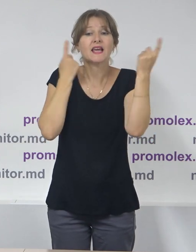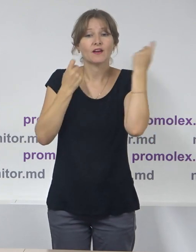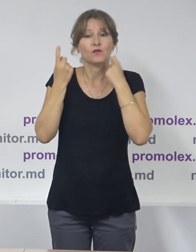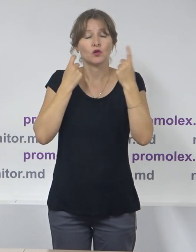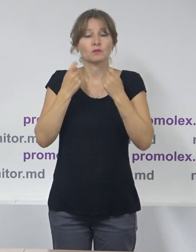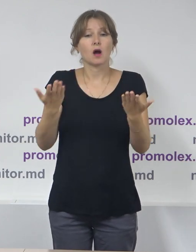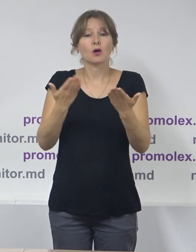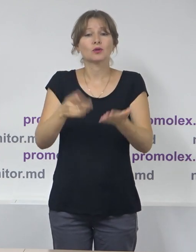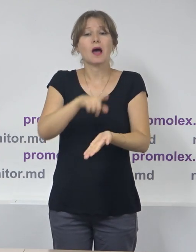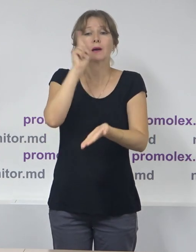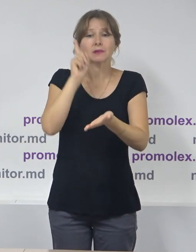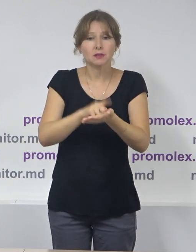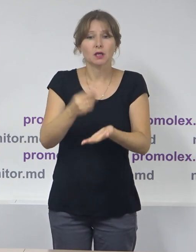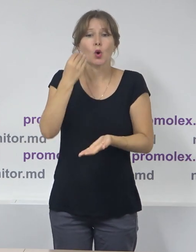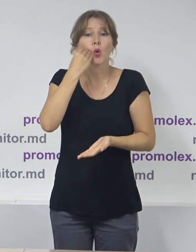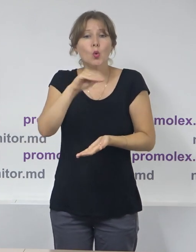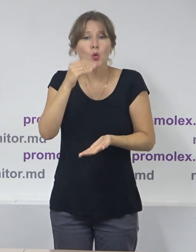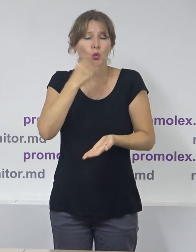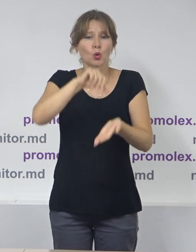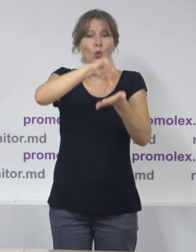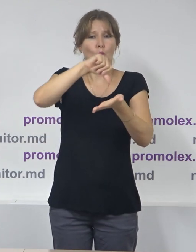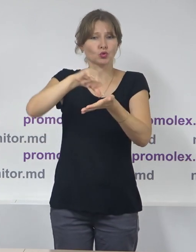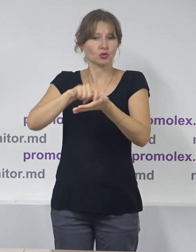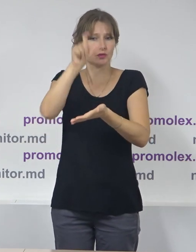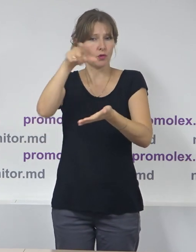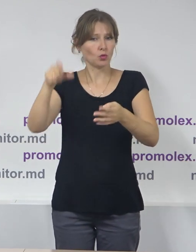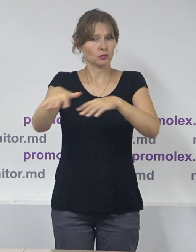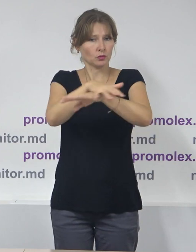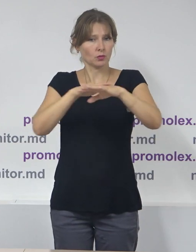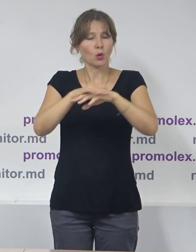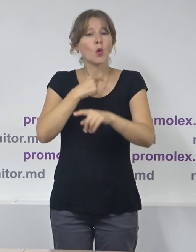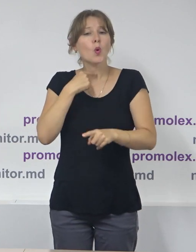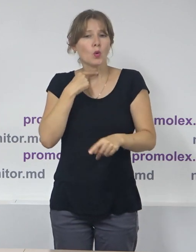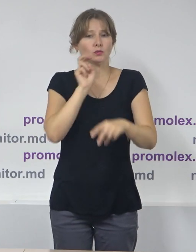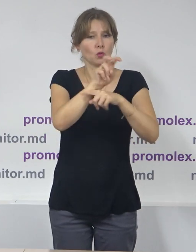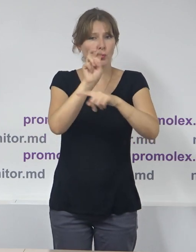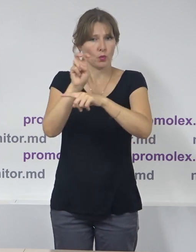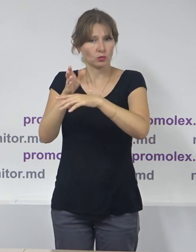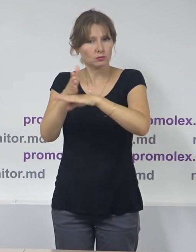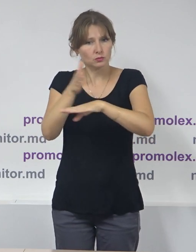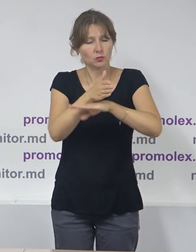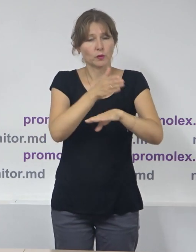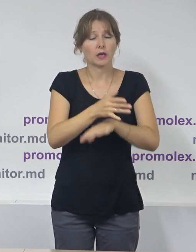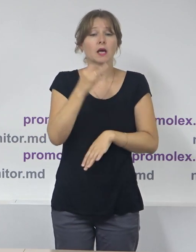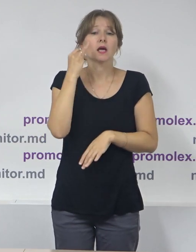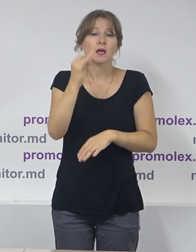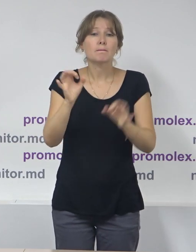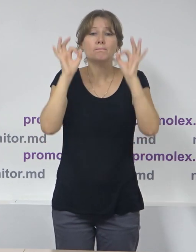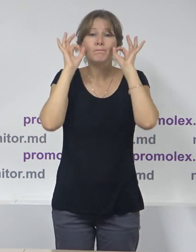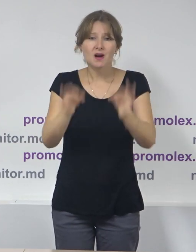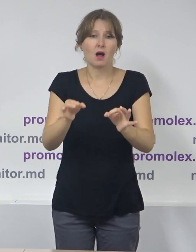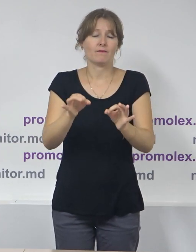care trebuie să contribuie la sporirea nivelului de participare a cetățenilor la alegeri și promovarea unui vot conștient,